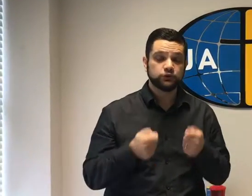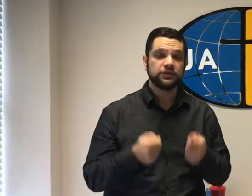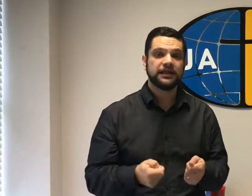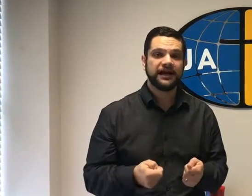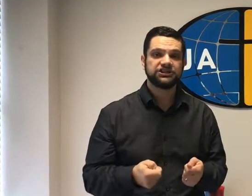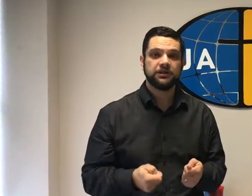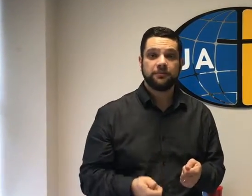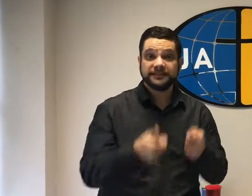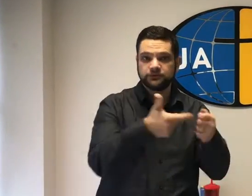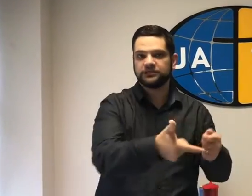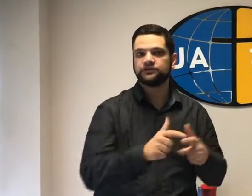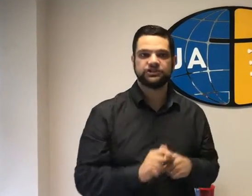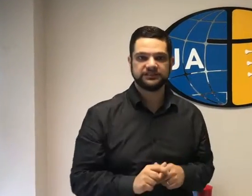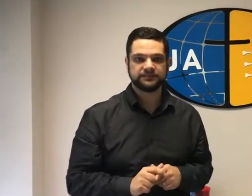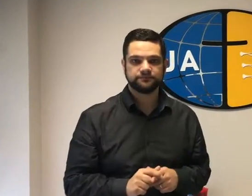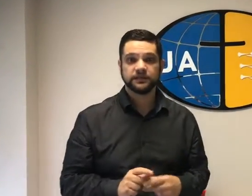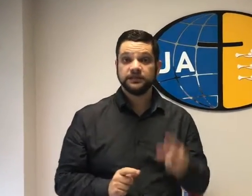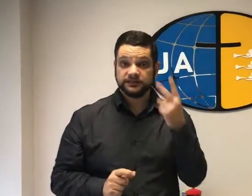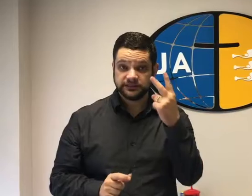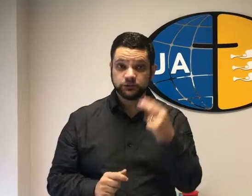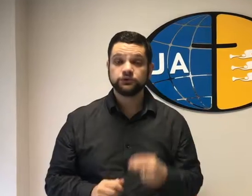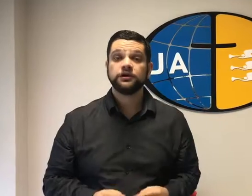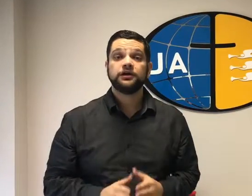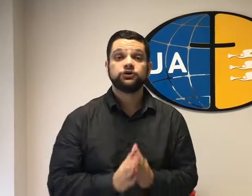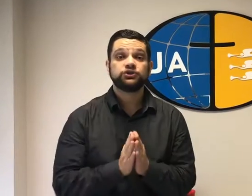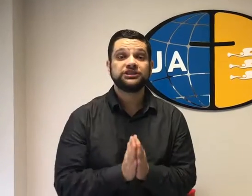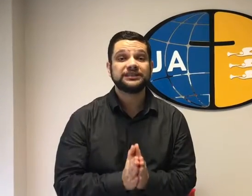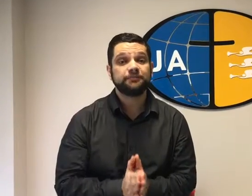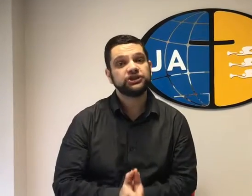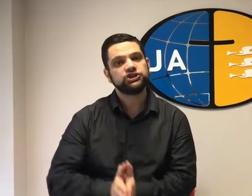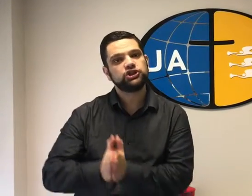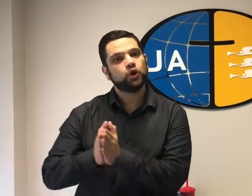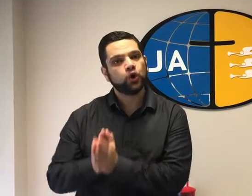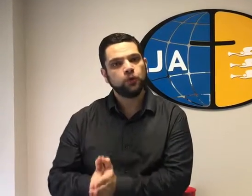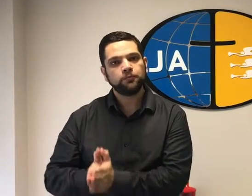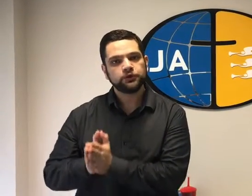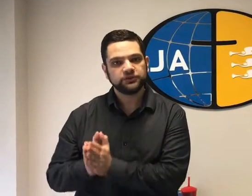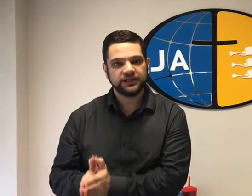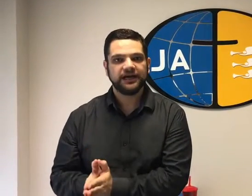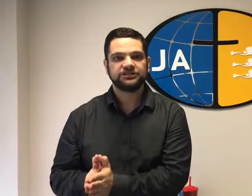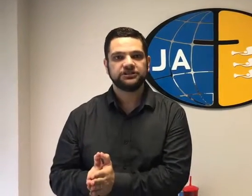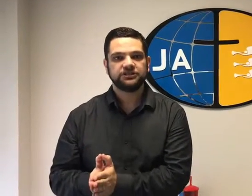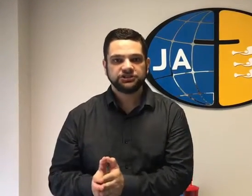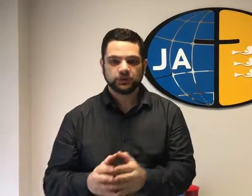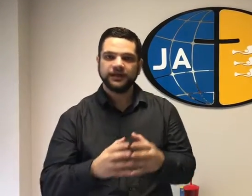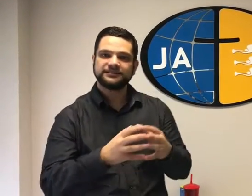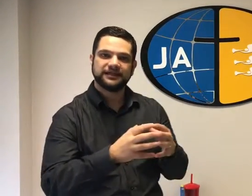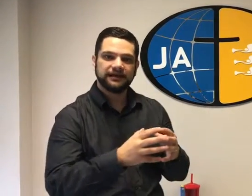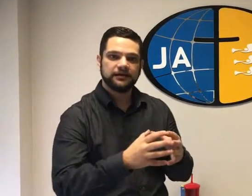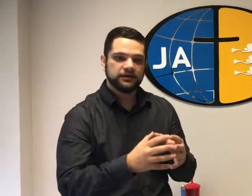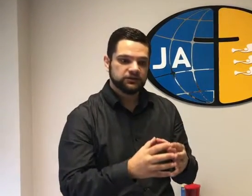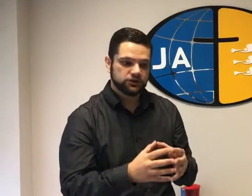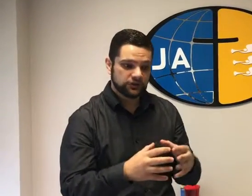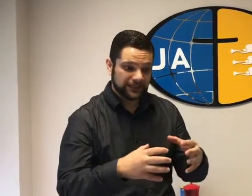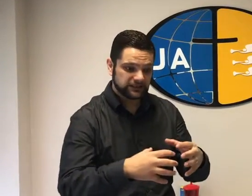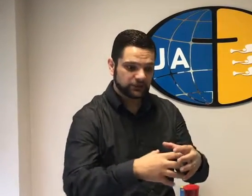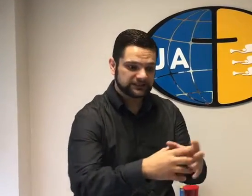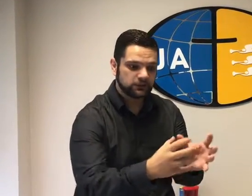autoridade para executar justiça. Segundo, justiça depende de oportunidade, de alguém estar na situação